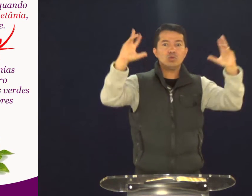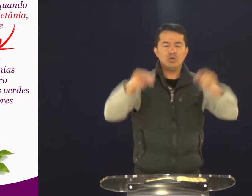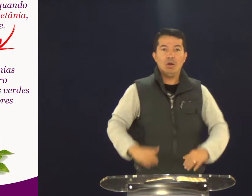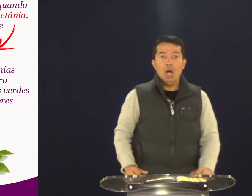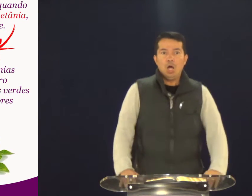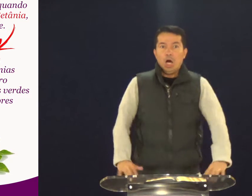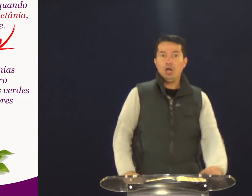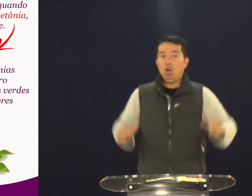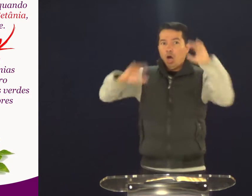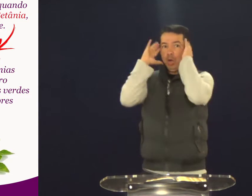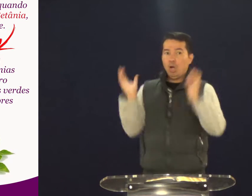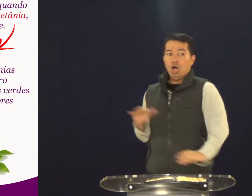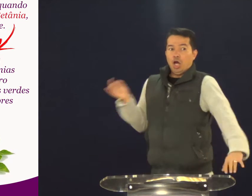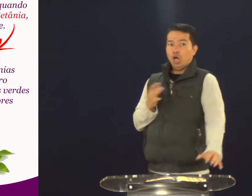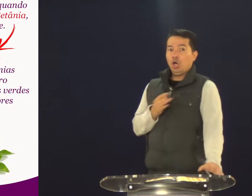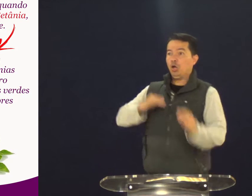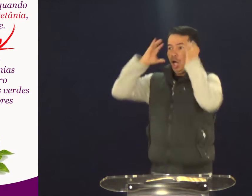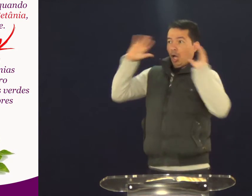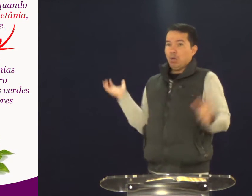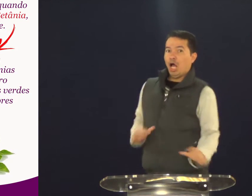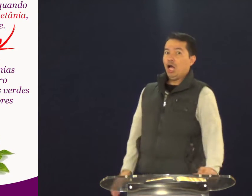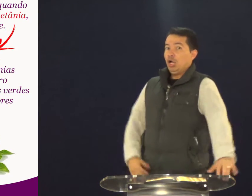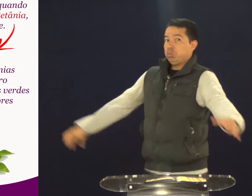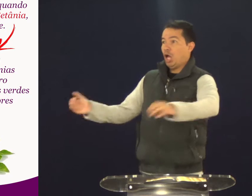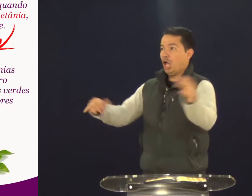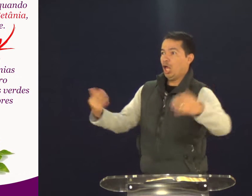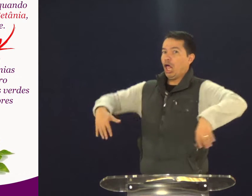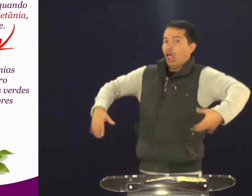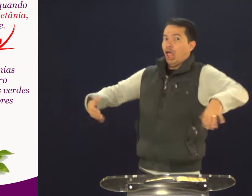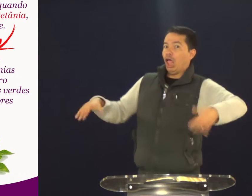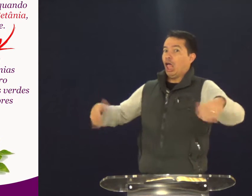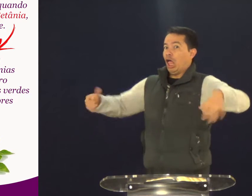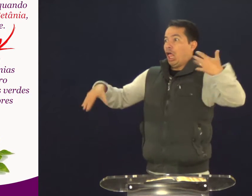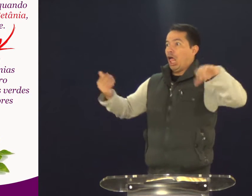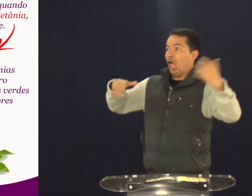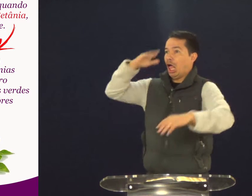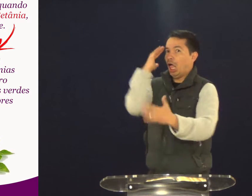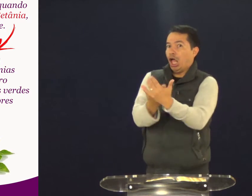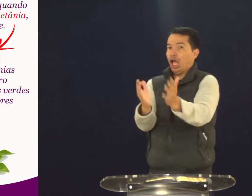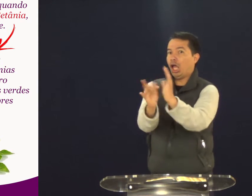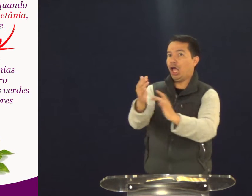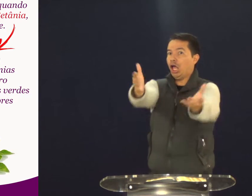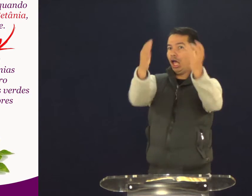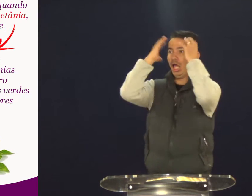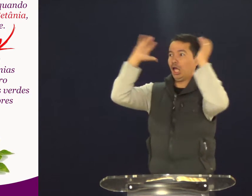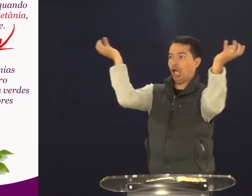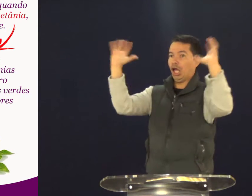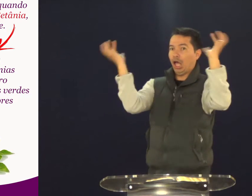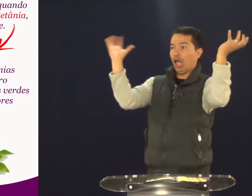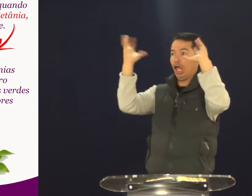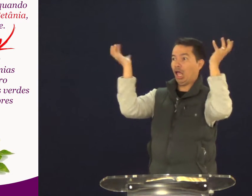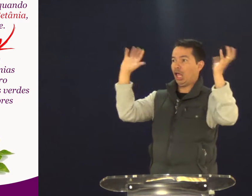preparado o seu corpo. Como de um morto. Que era o caso. E as pessoas ficaram desesperadas.